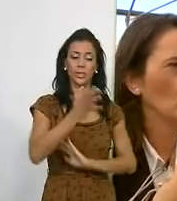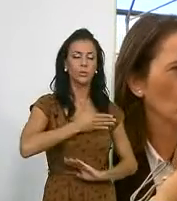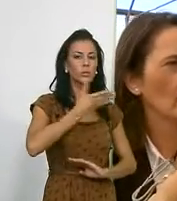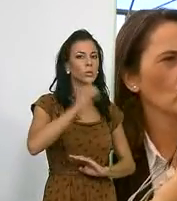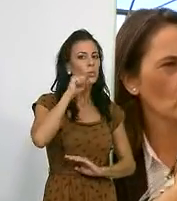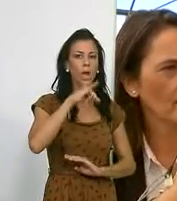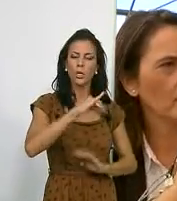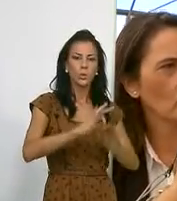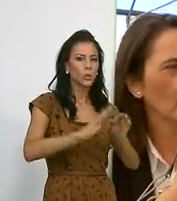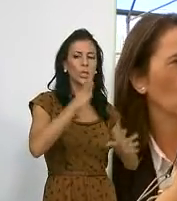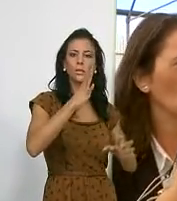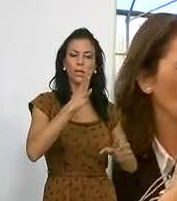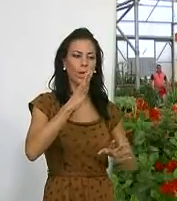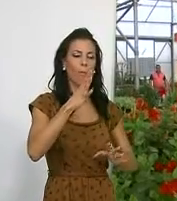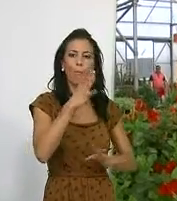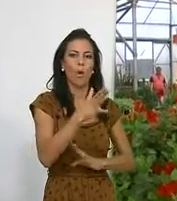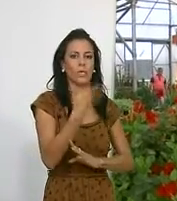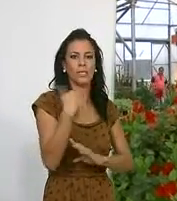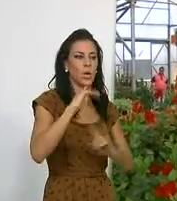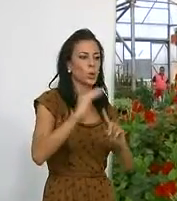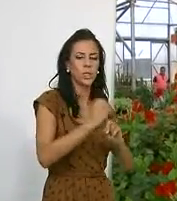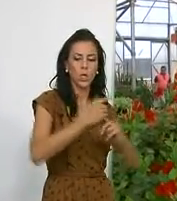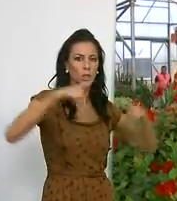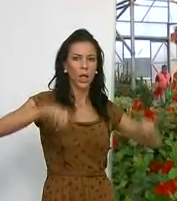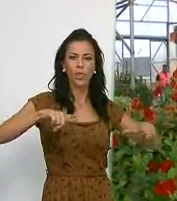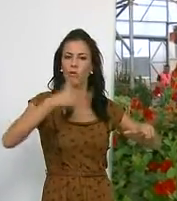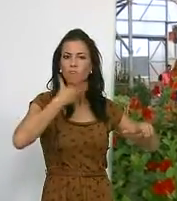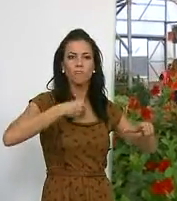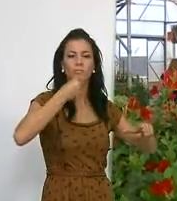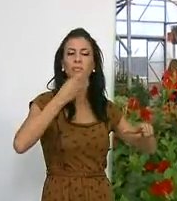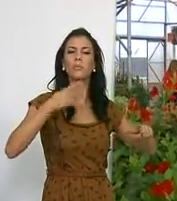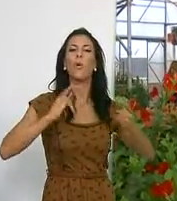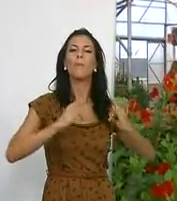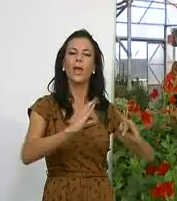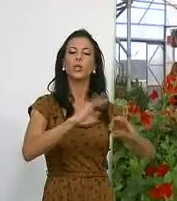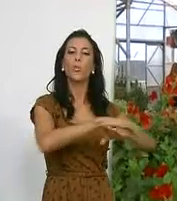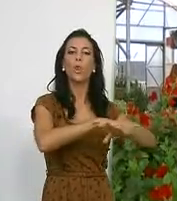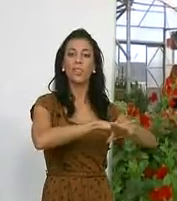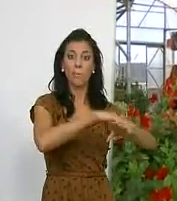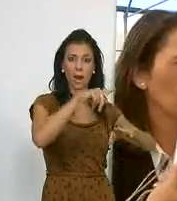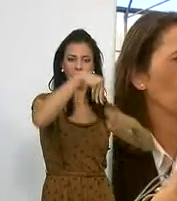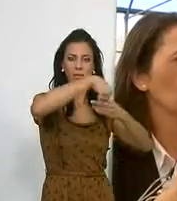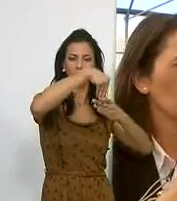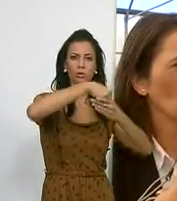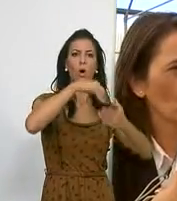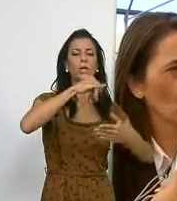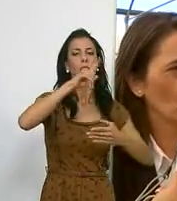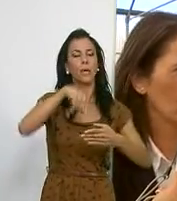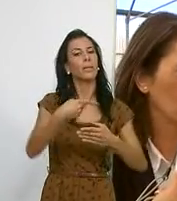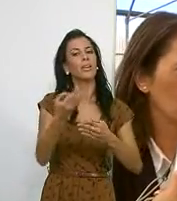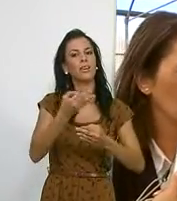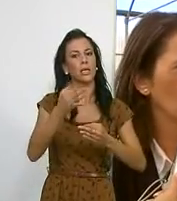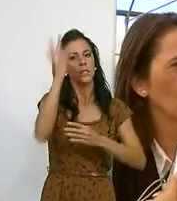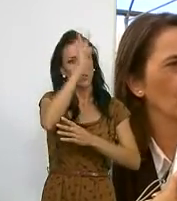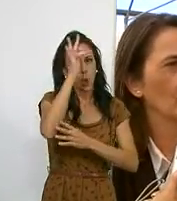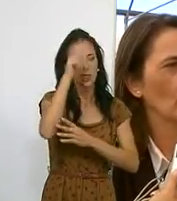Motril tiene la suerte de poder contar con una magnífica instalación como es el vivero municipal en el que se están impartiendo tanto